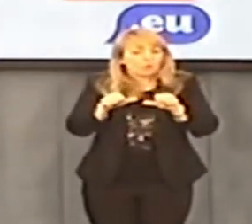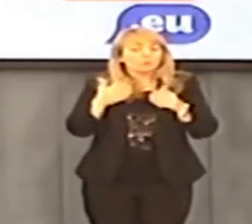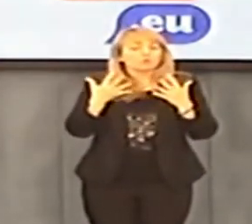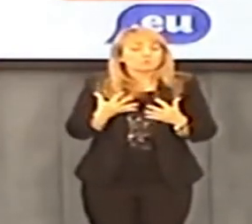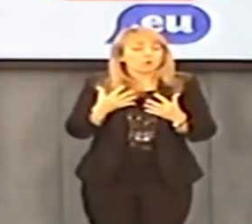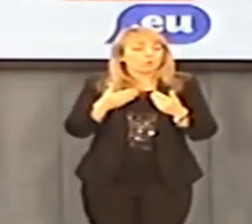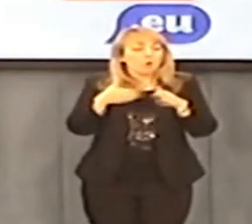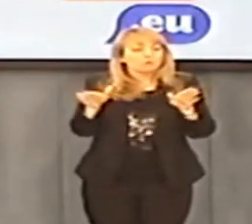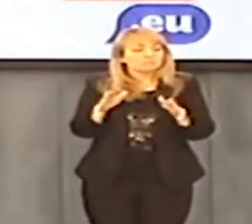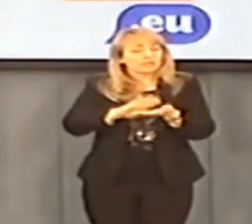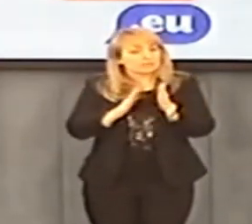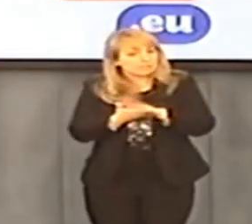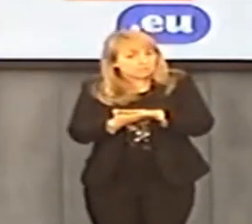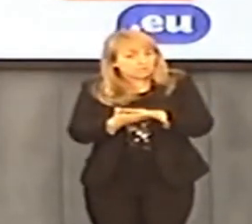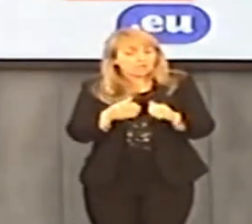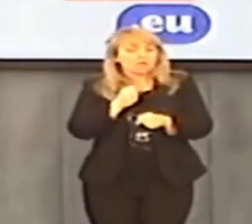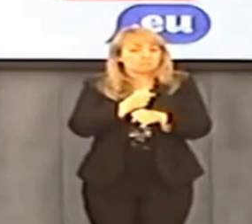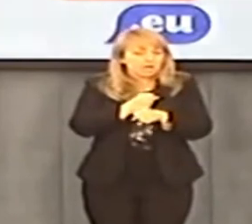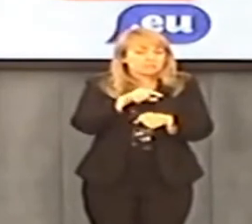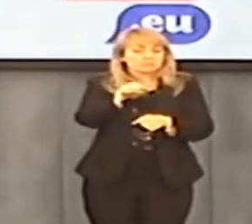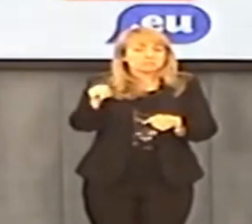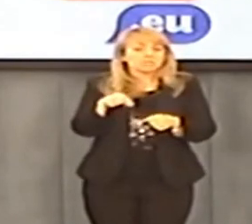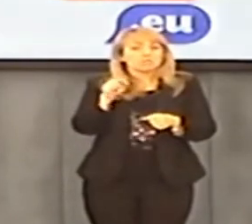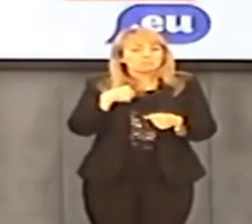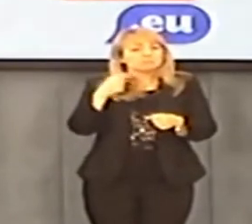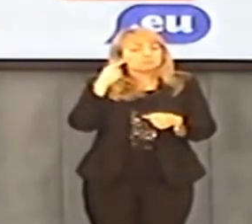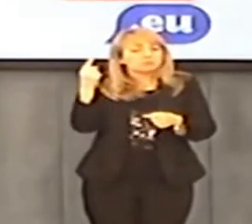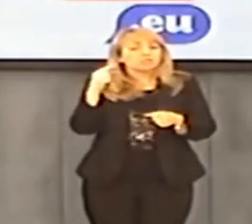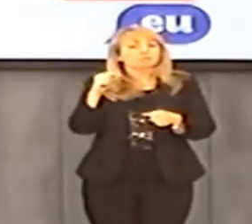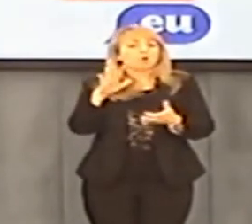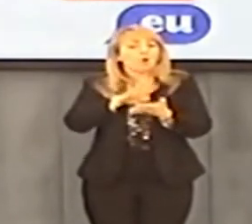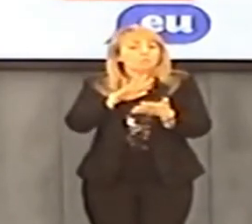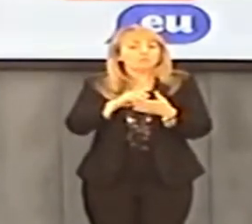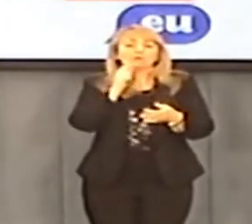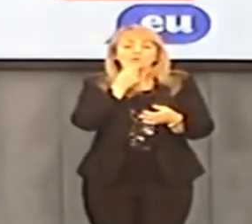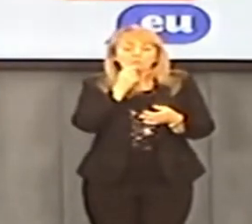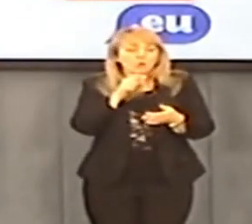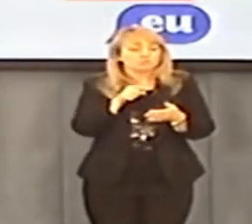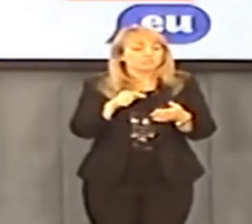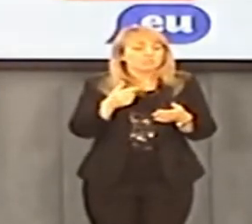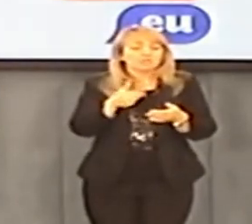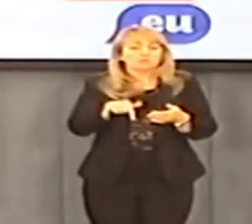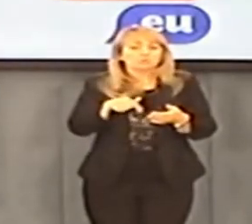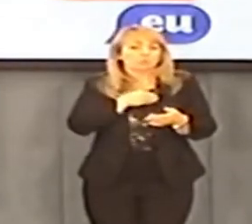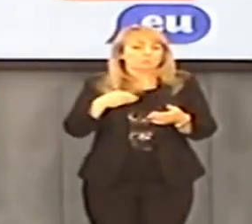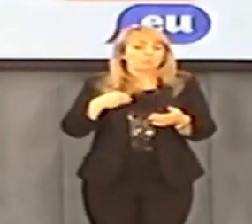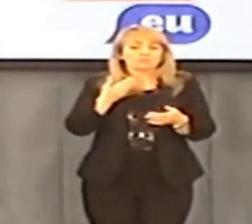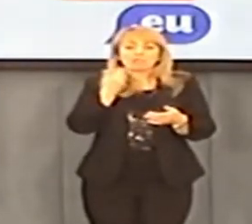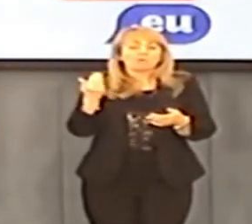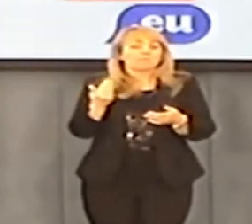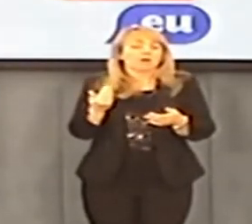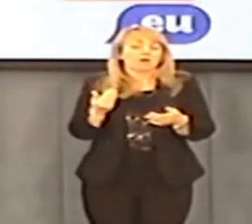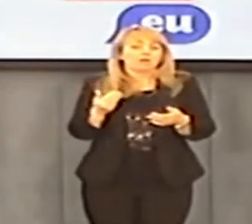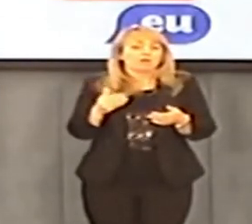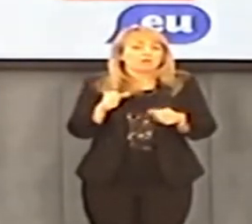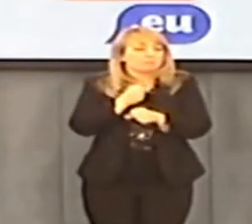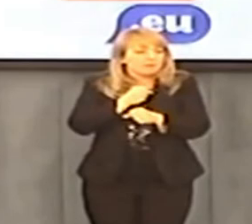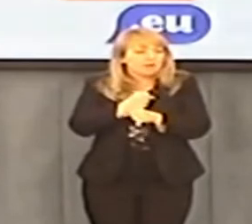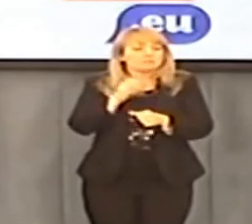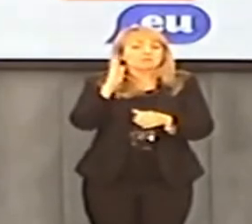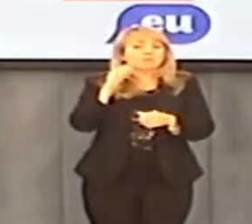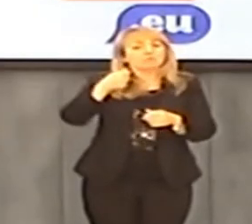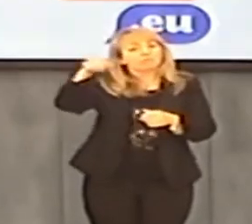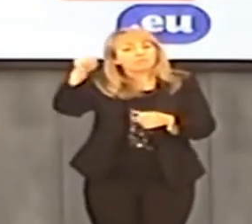Dla Polaków, tak. W 14 maja już jest otwarty ten rynek i są pewne sondaże, że